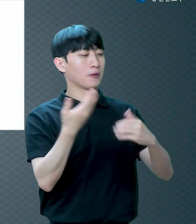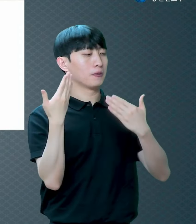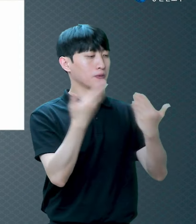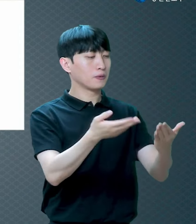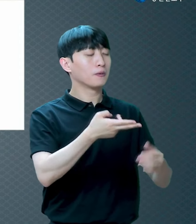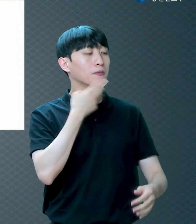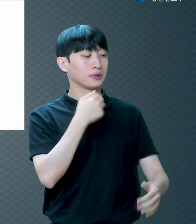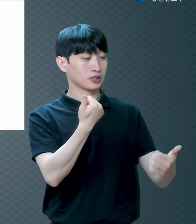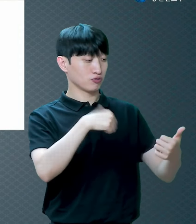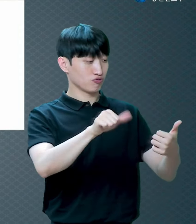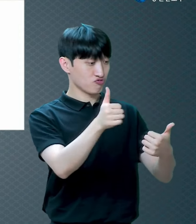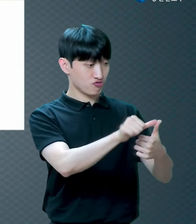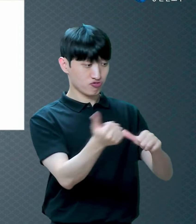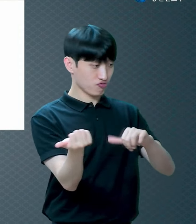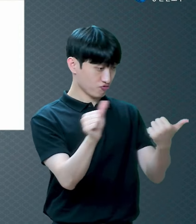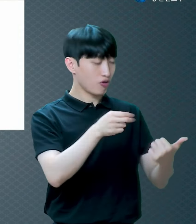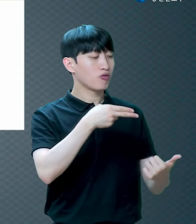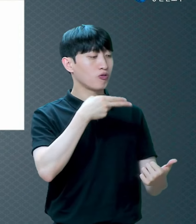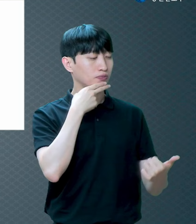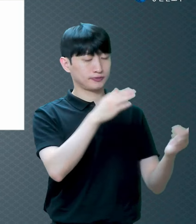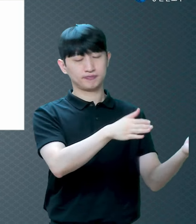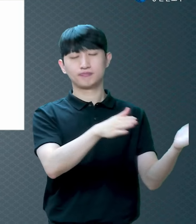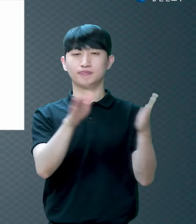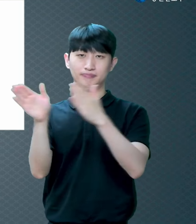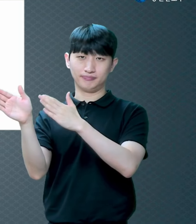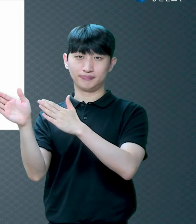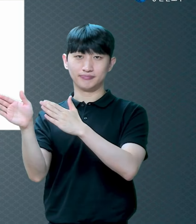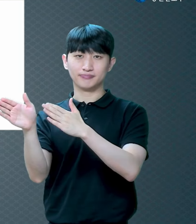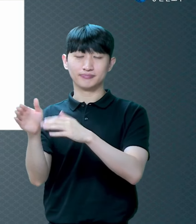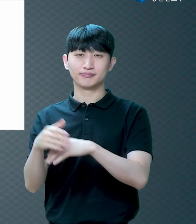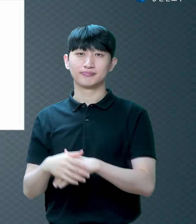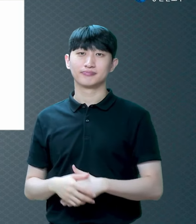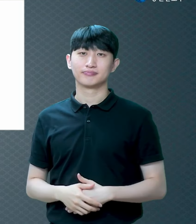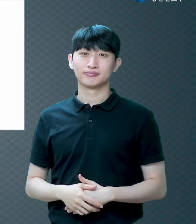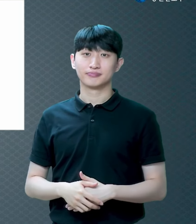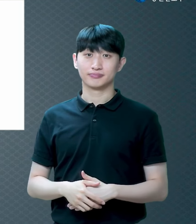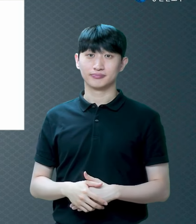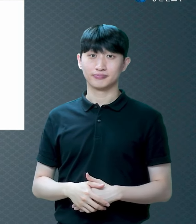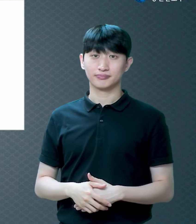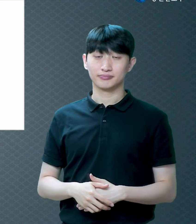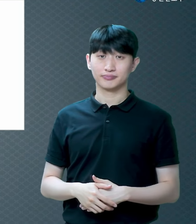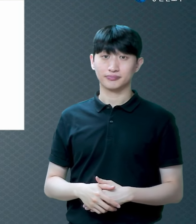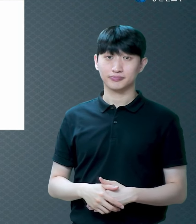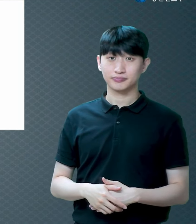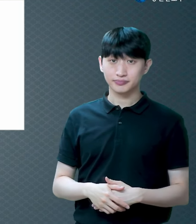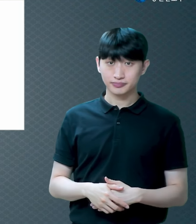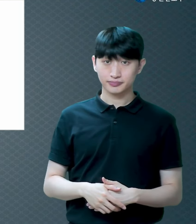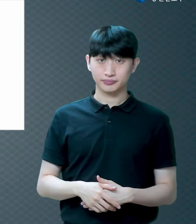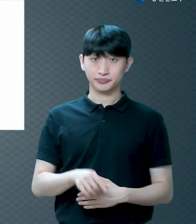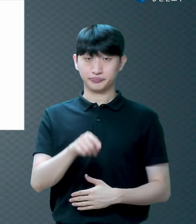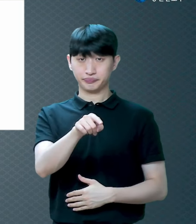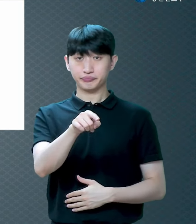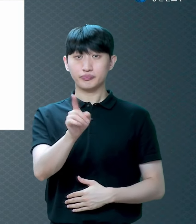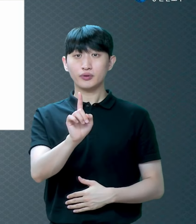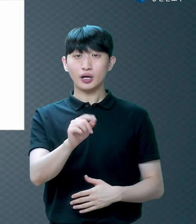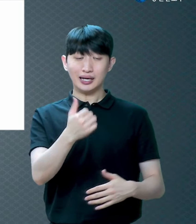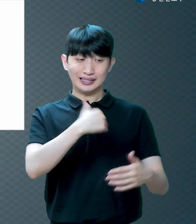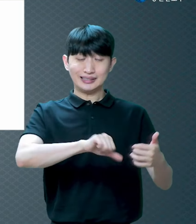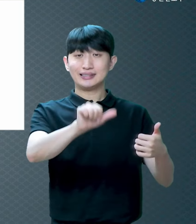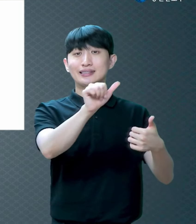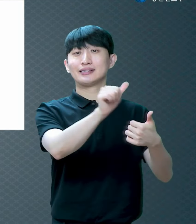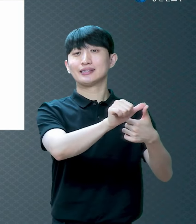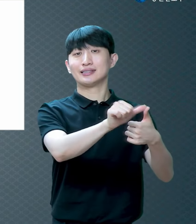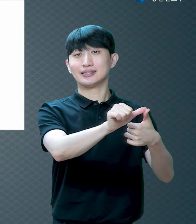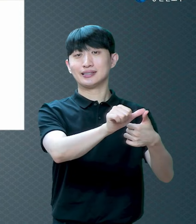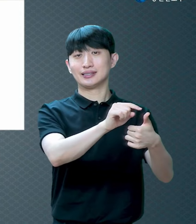재앙이 너희에게 내려지지 않을 거다 왜? 이 재앙은 첫 번째 낳은 사람